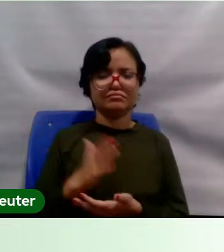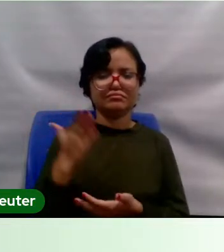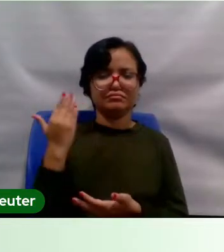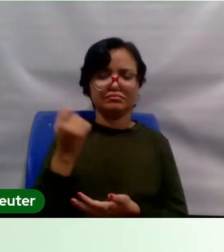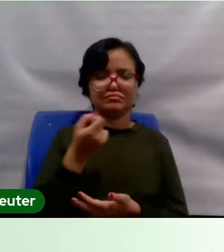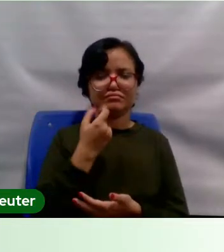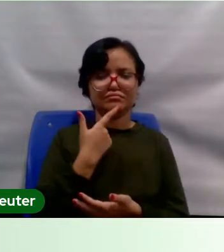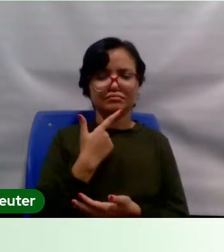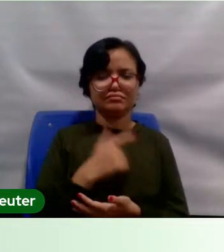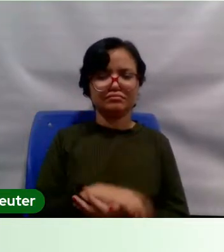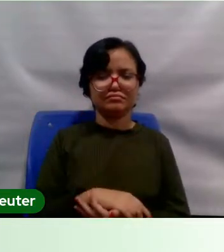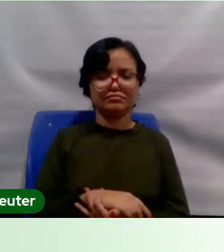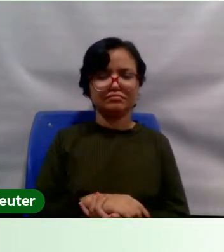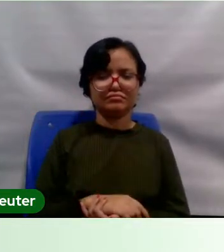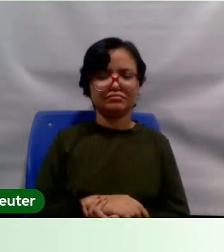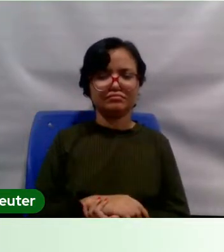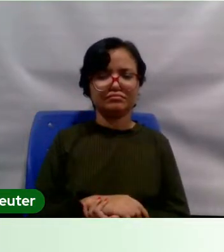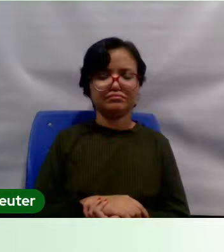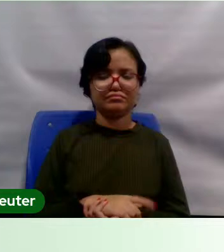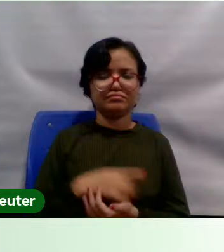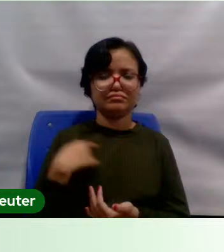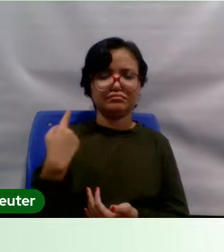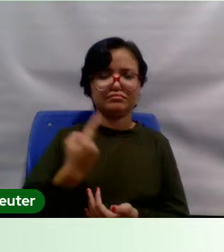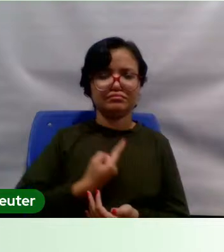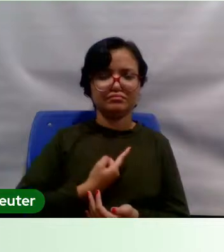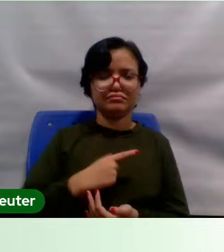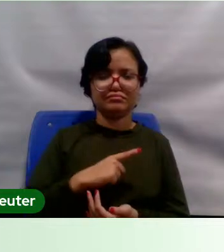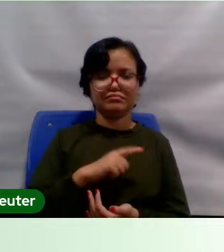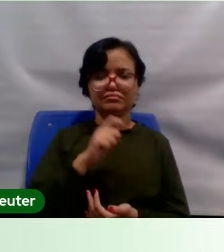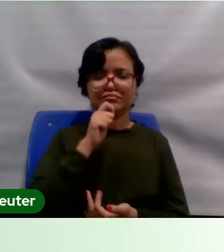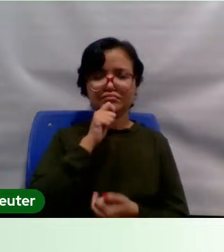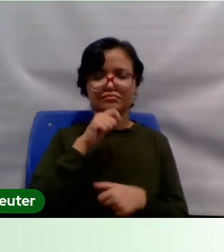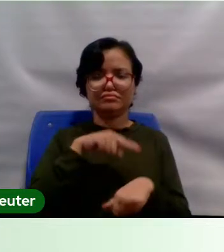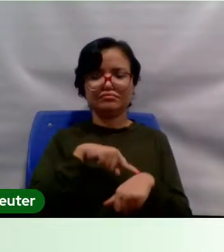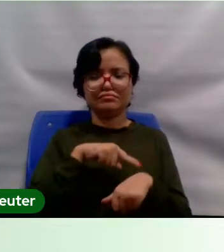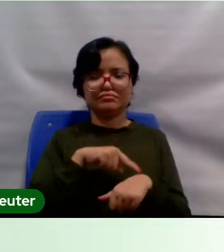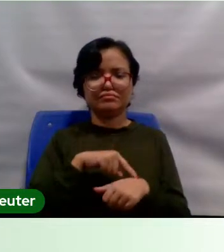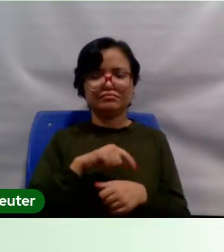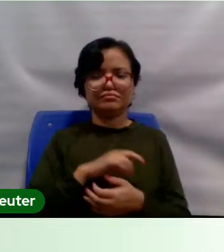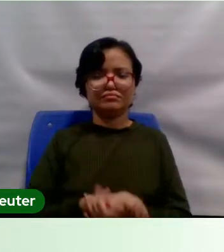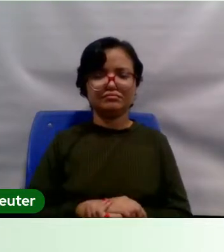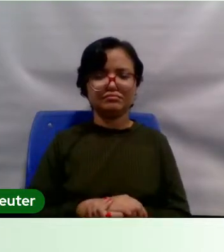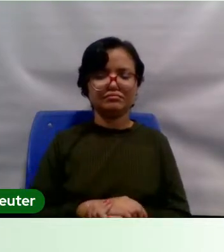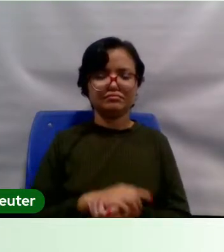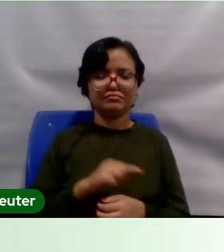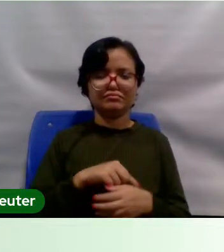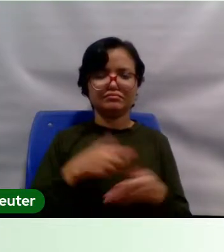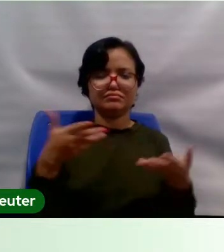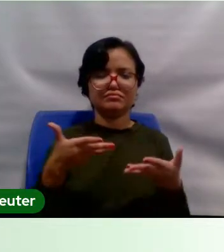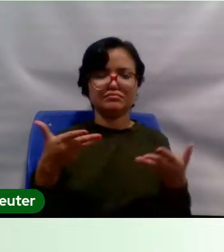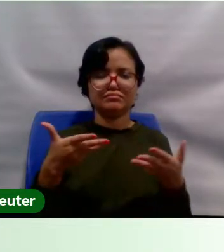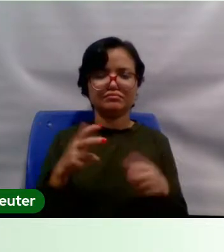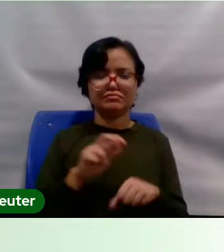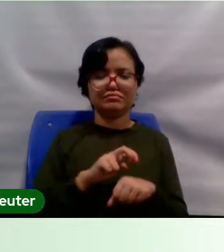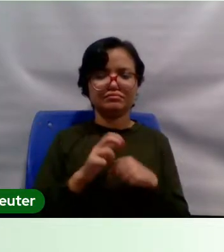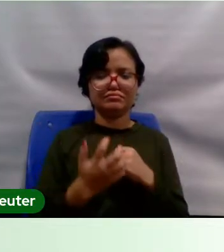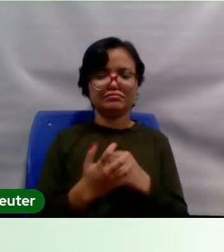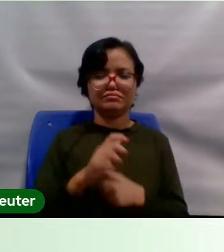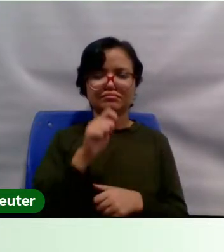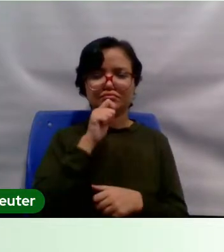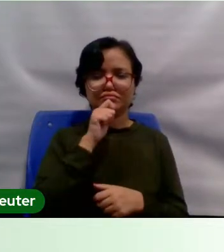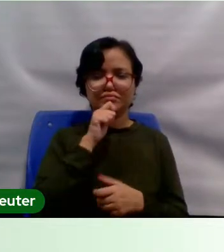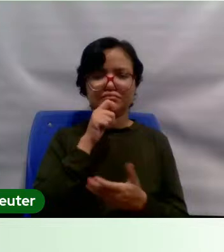acho que vamos passar, vamos ter ainda muito tempo em que esse tempo presente pandêmico ainda vai estar